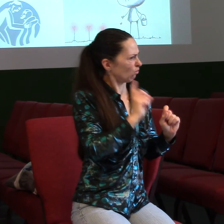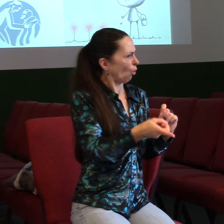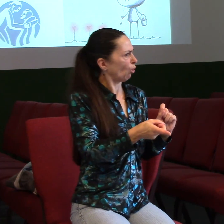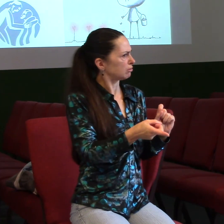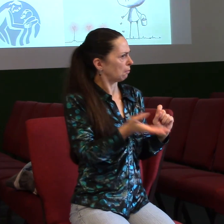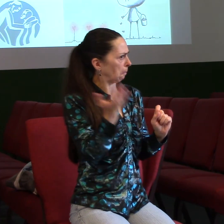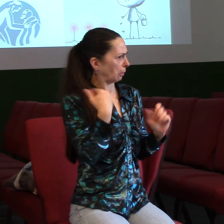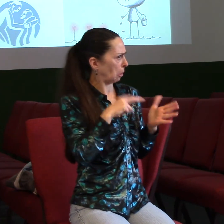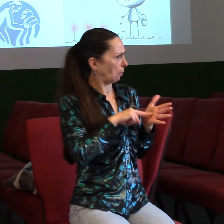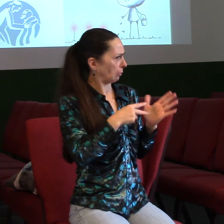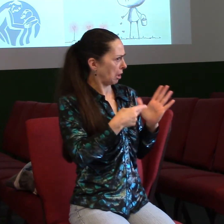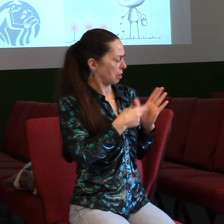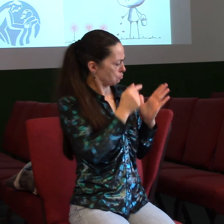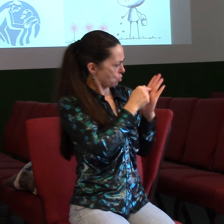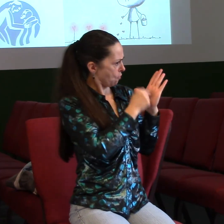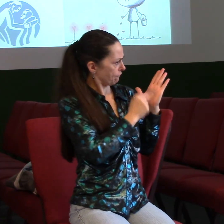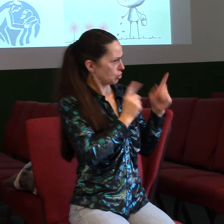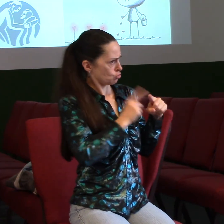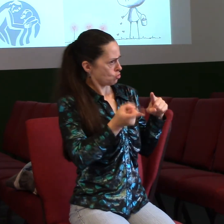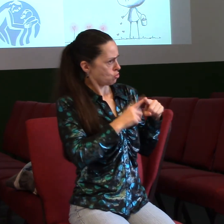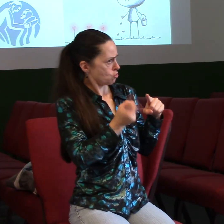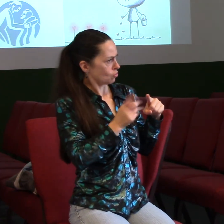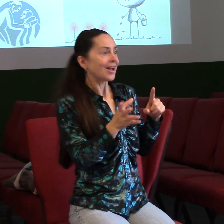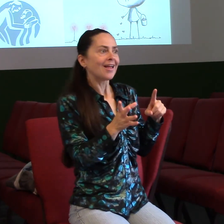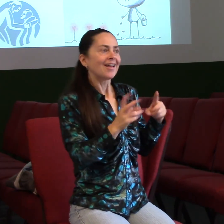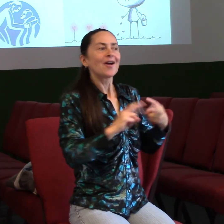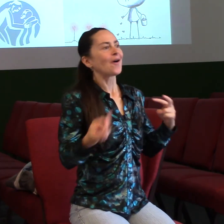mám na seznamu svých povinností, ale protože chci být štědrý, jako Bůh štědrý ke mně.